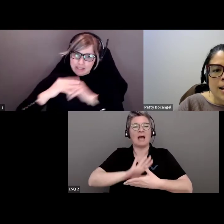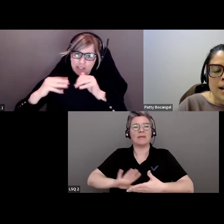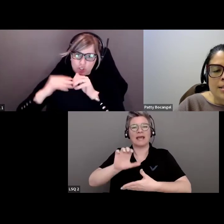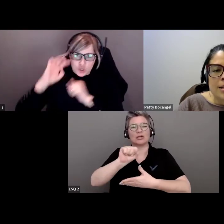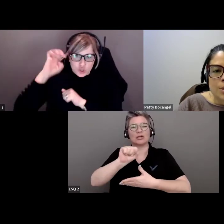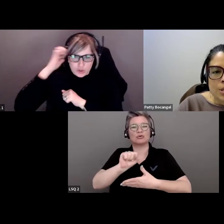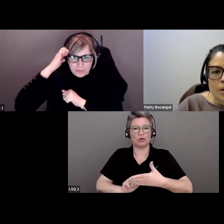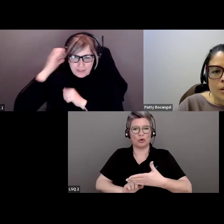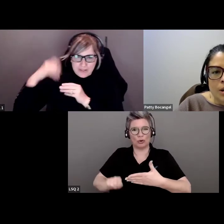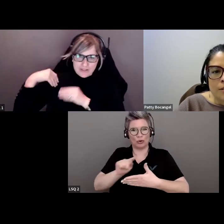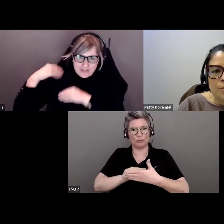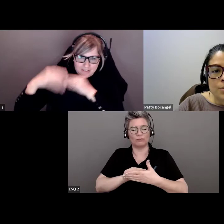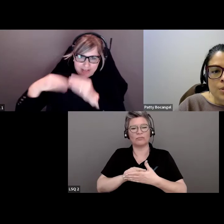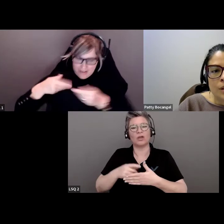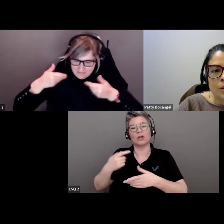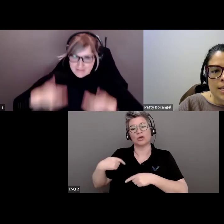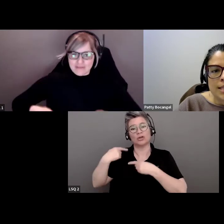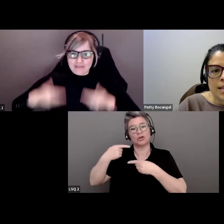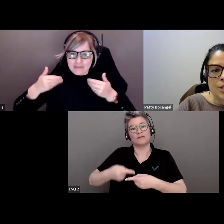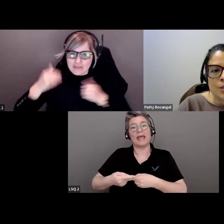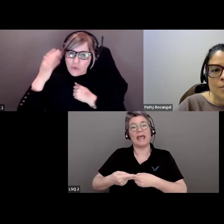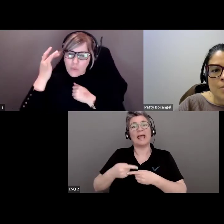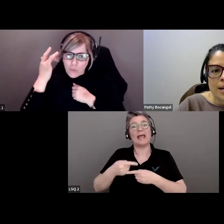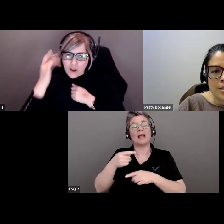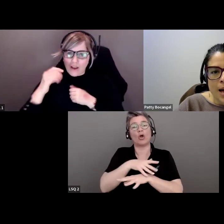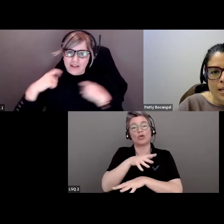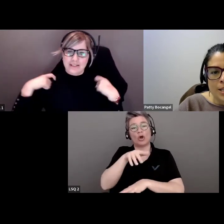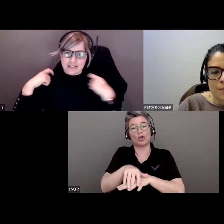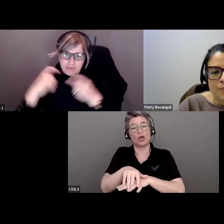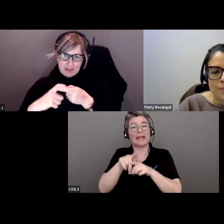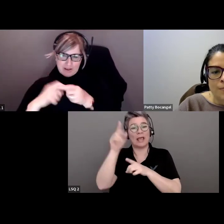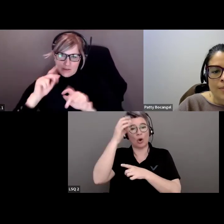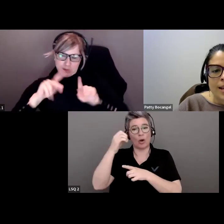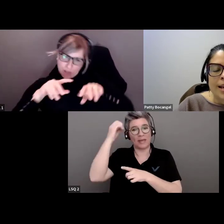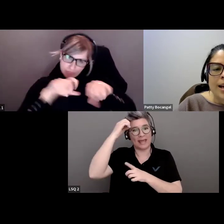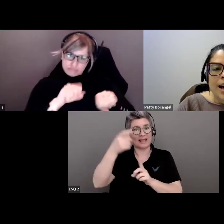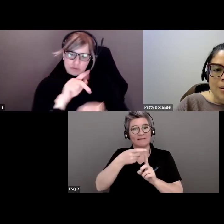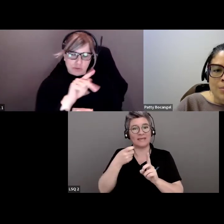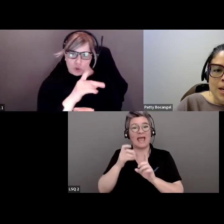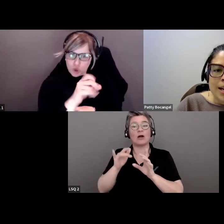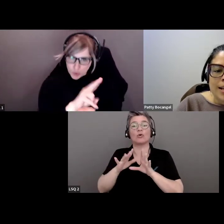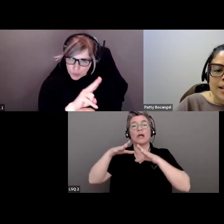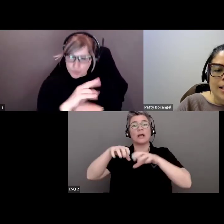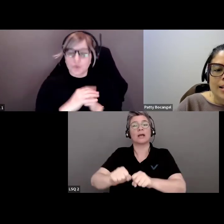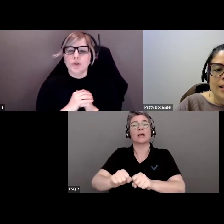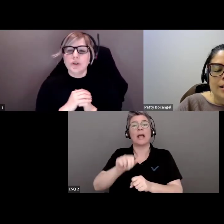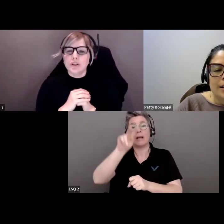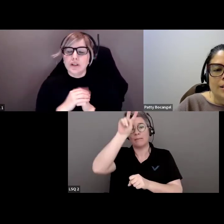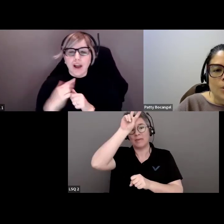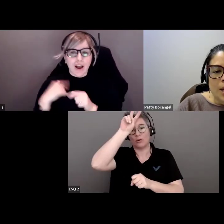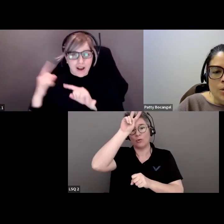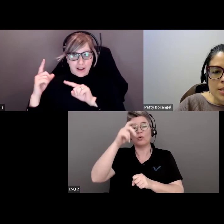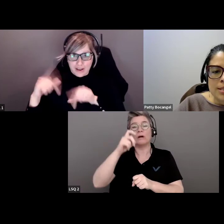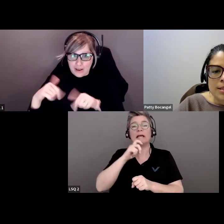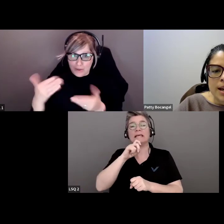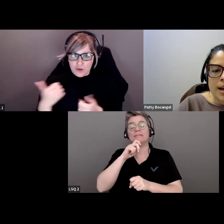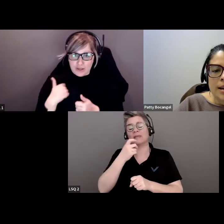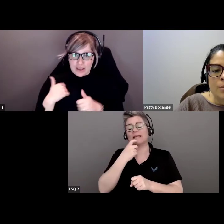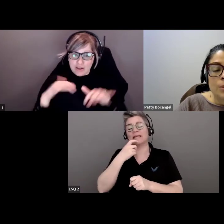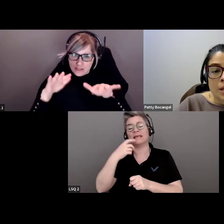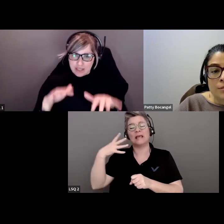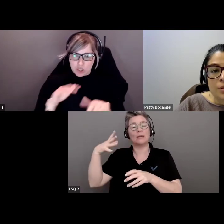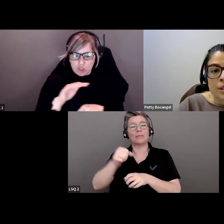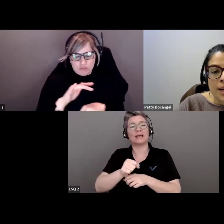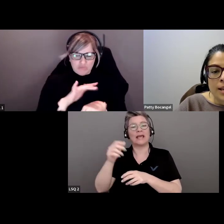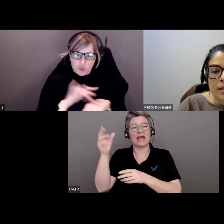d'ascendance autochtone et européenne à la suite de la colonisation du Pérou par les Estagnoles. Je suis arrivée